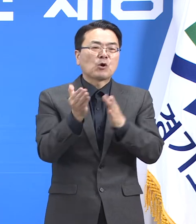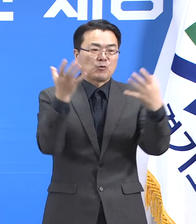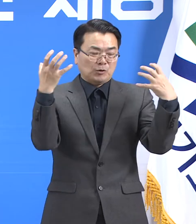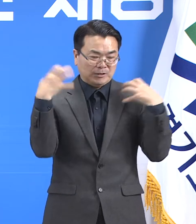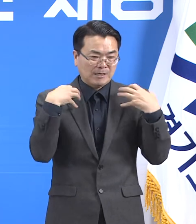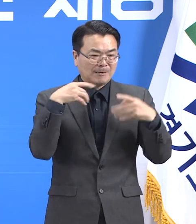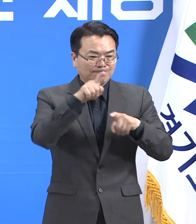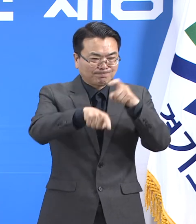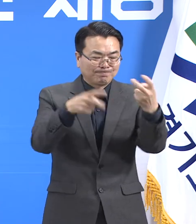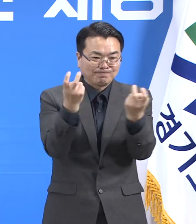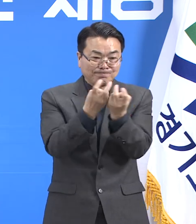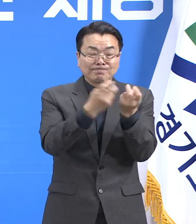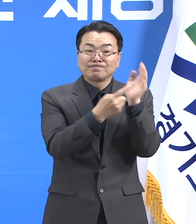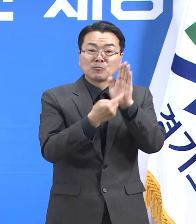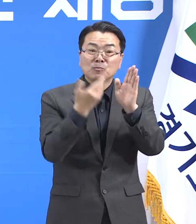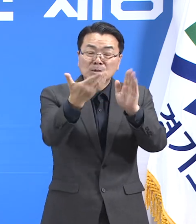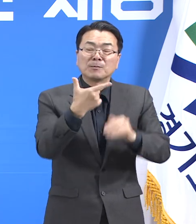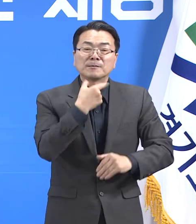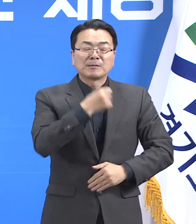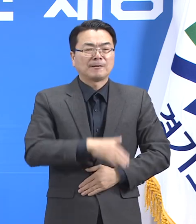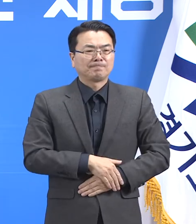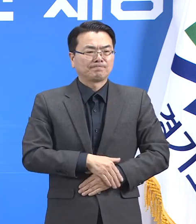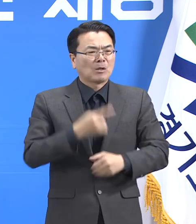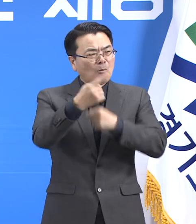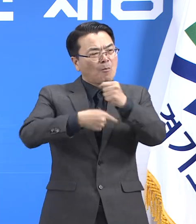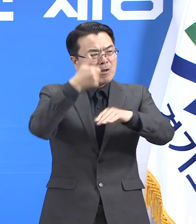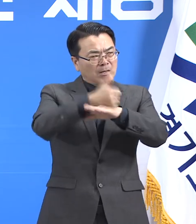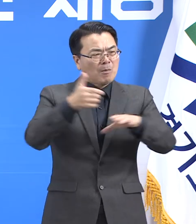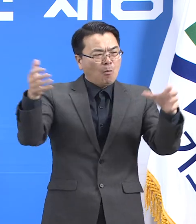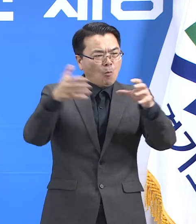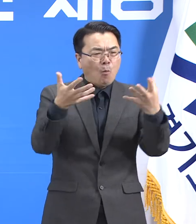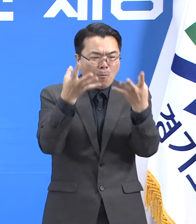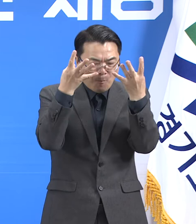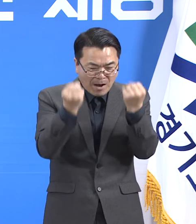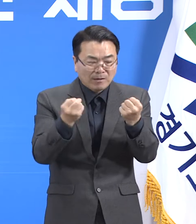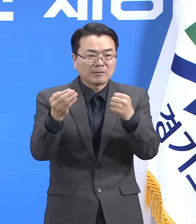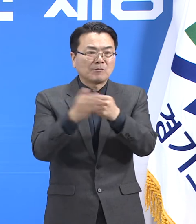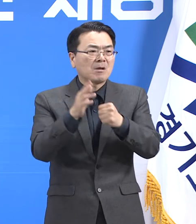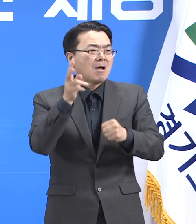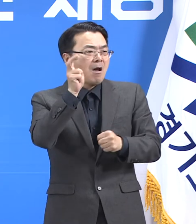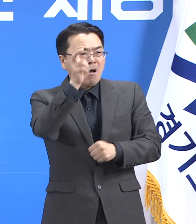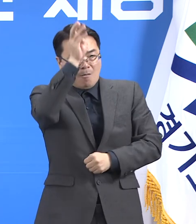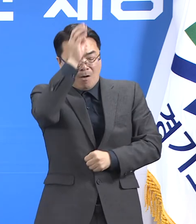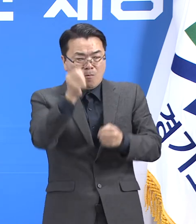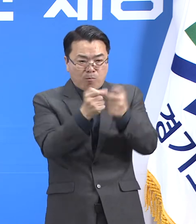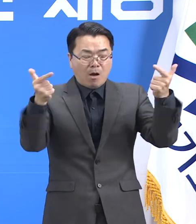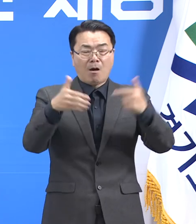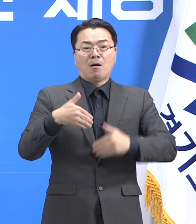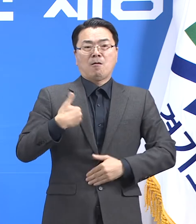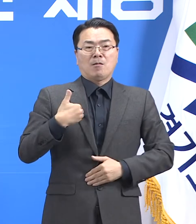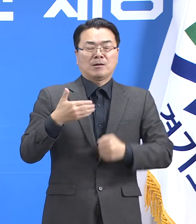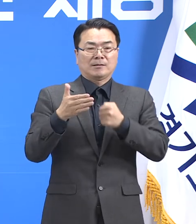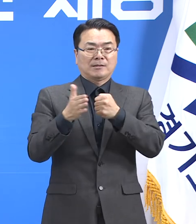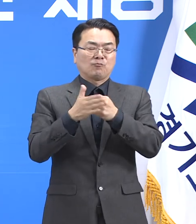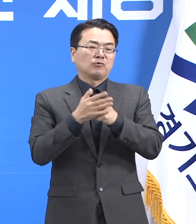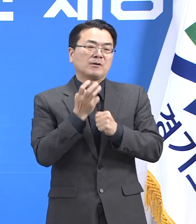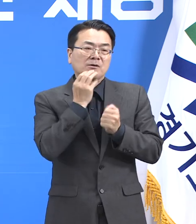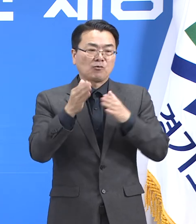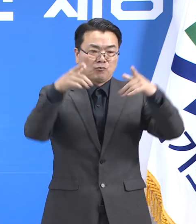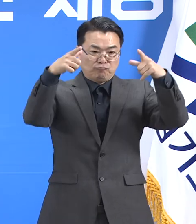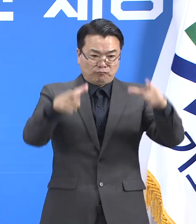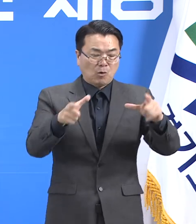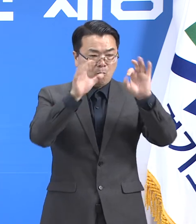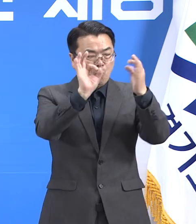연말연시에 모임이 증가함에 따라 대규모 환자 발생이 예상됩니다. 지난주 도내 주간